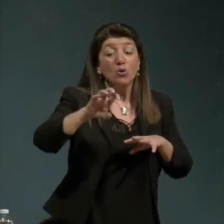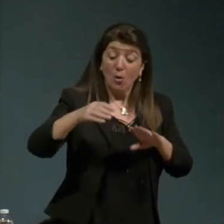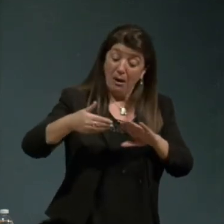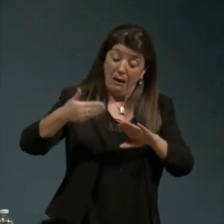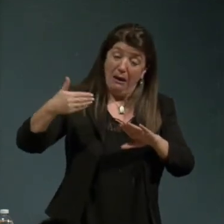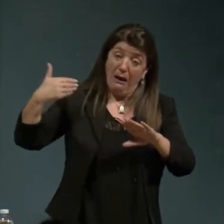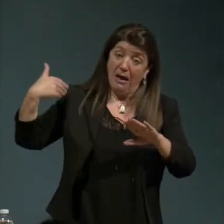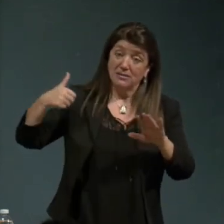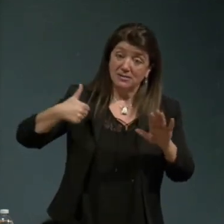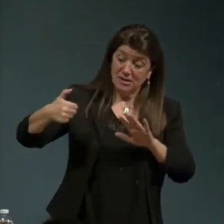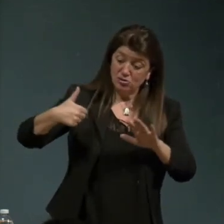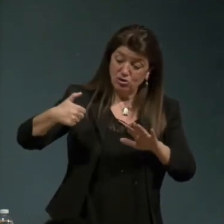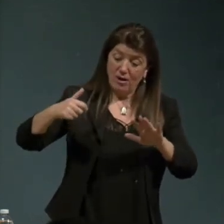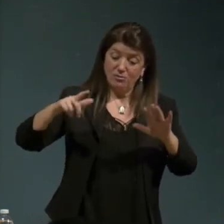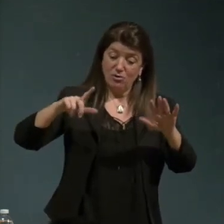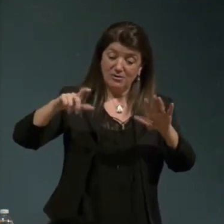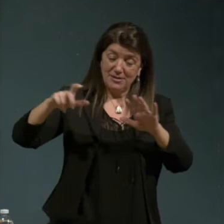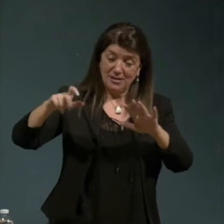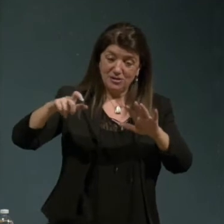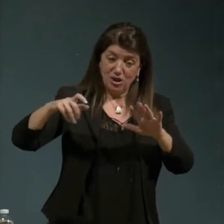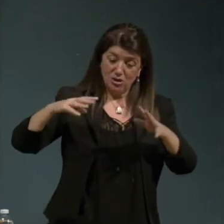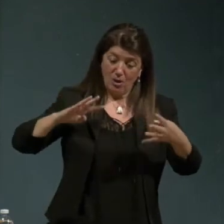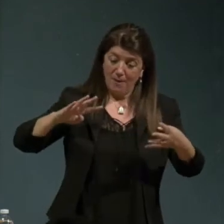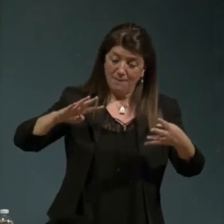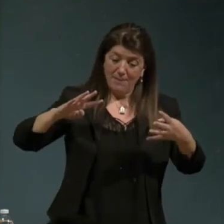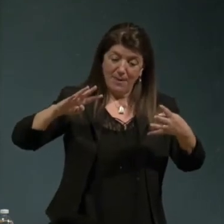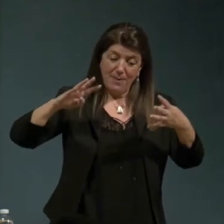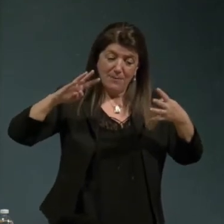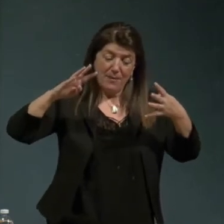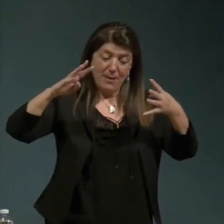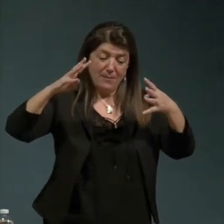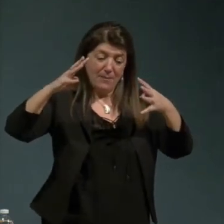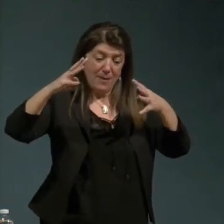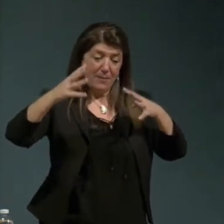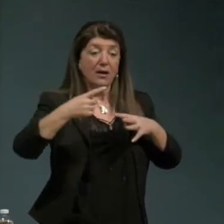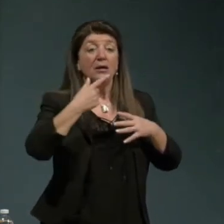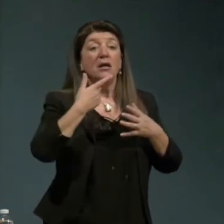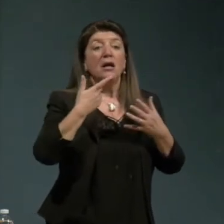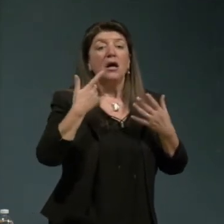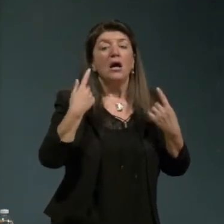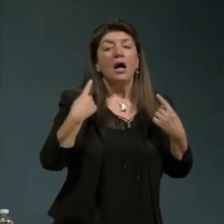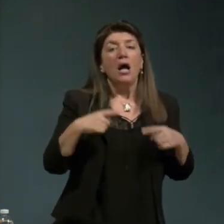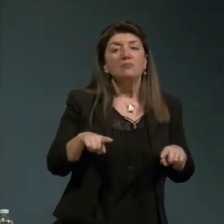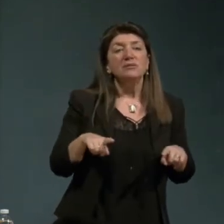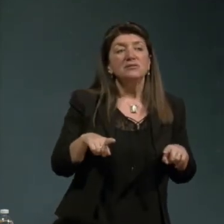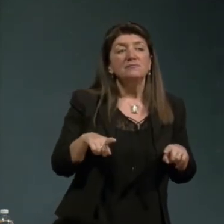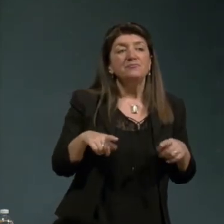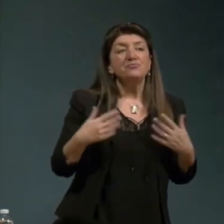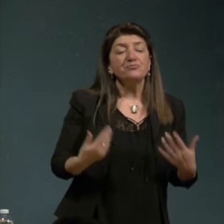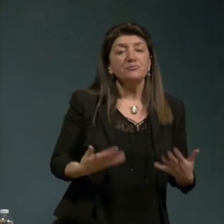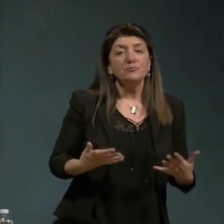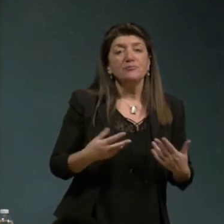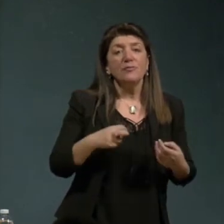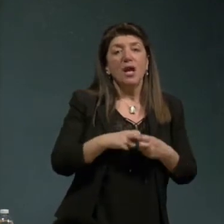ma diciamo la metamorfosi è una cosa ma la questione oggi il